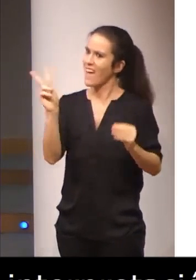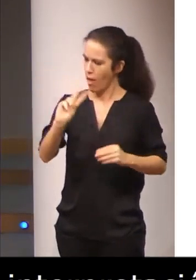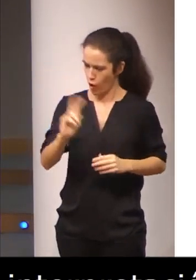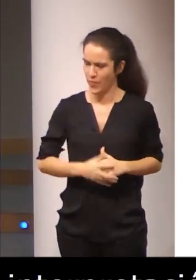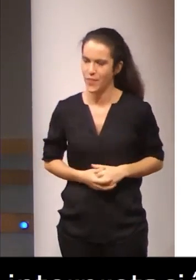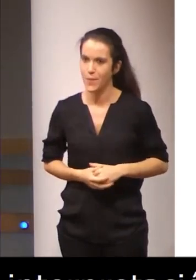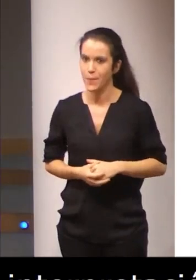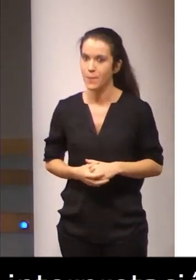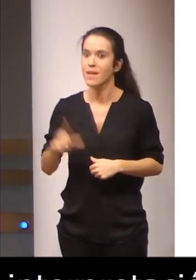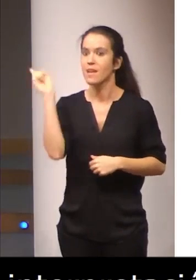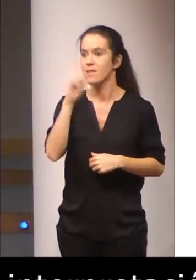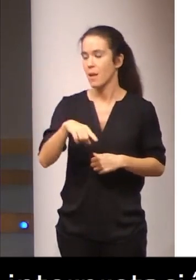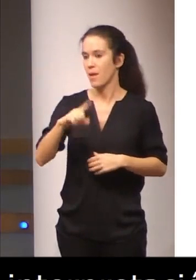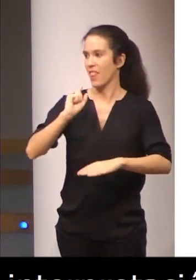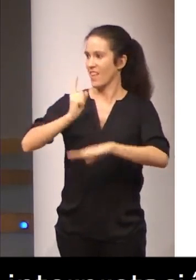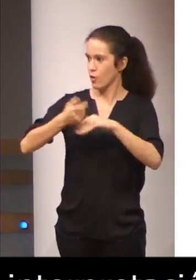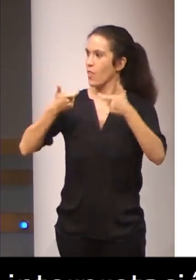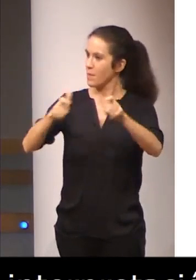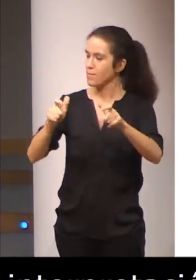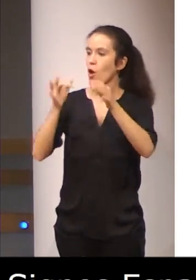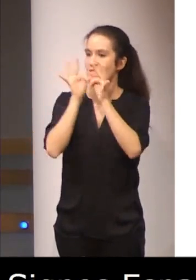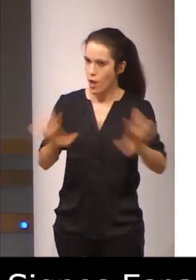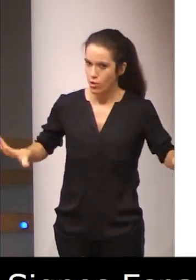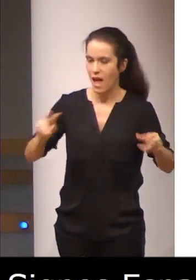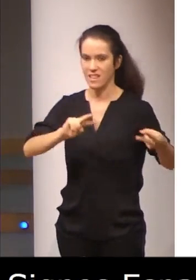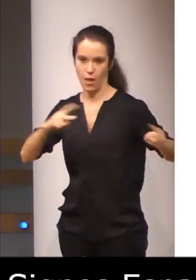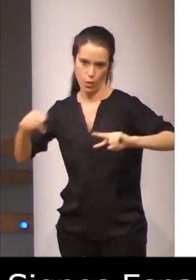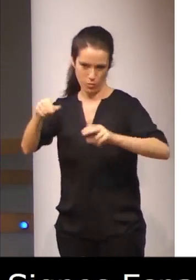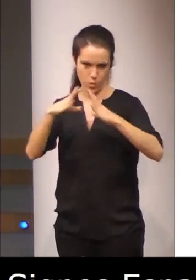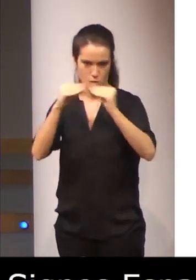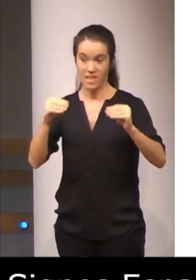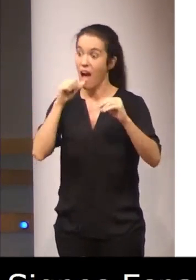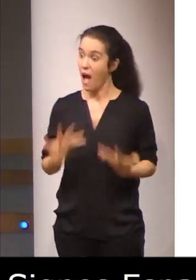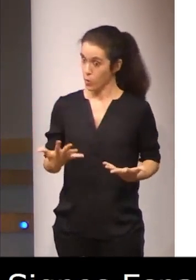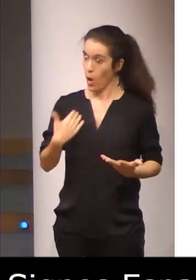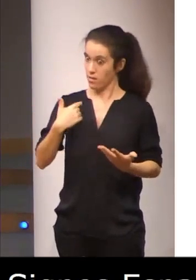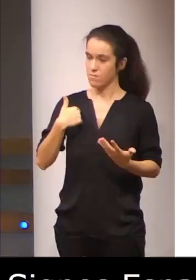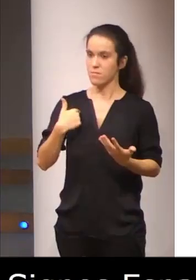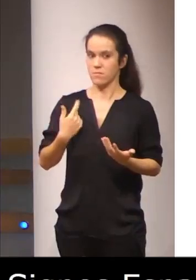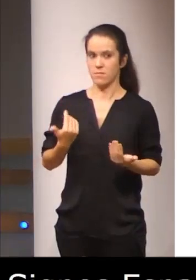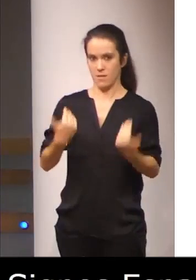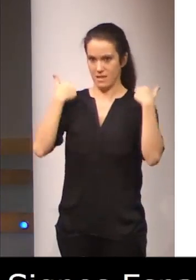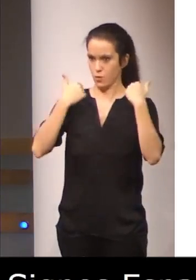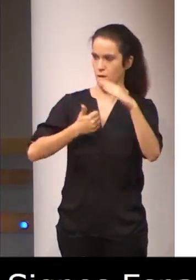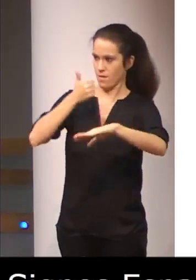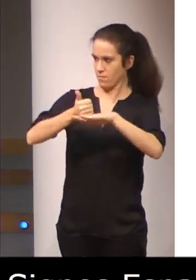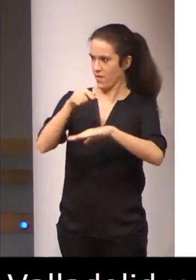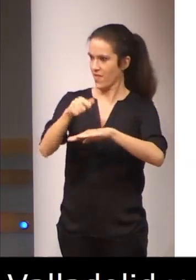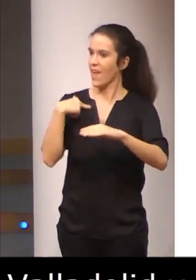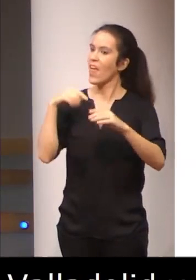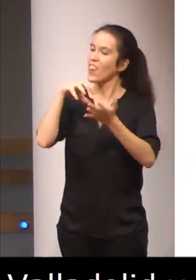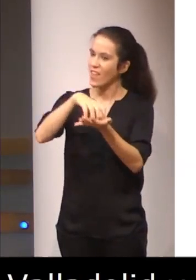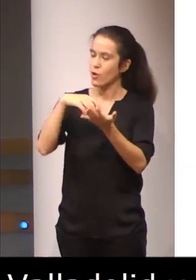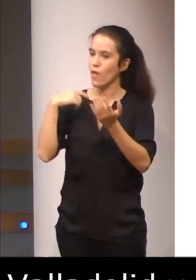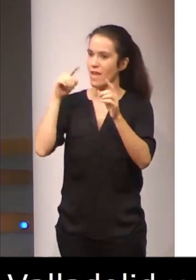Y director del Departamento de Filología y Traducción en esta universidad. En la actualidad dirige el Centro de Formación e Innovación Docente y